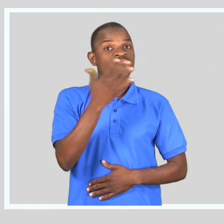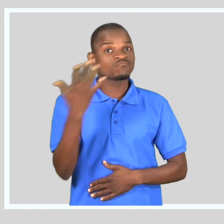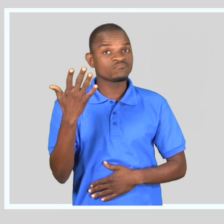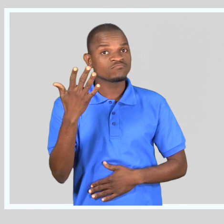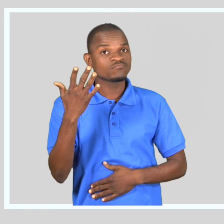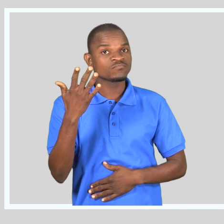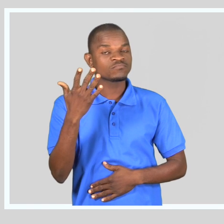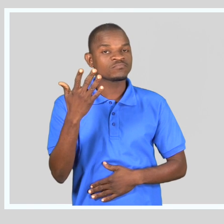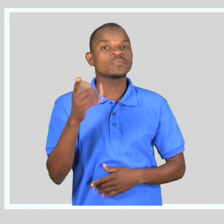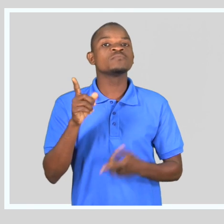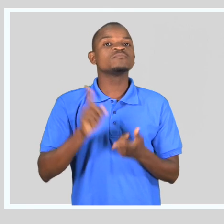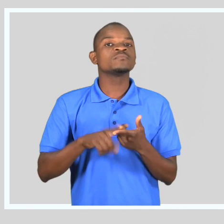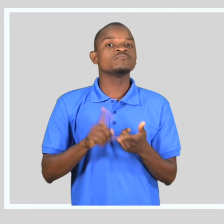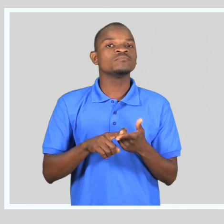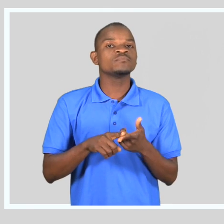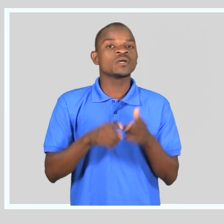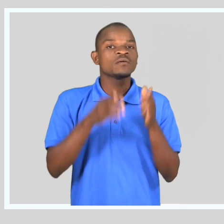o número de habitantes,